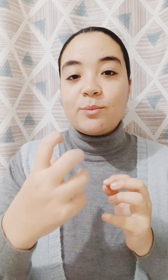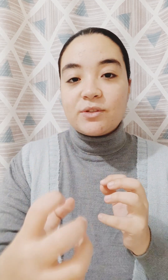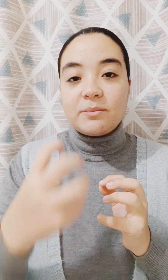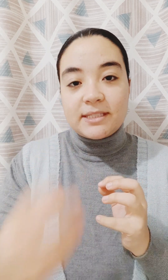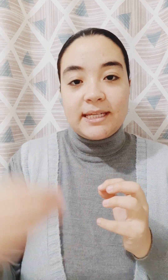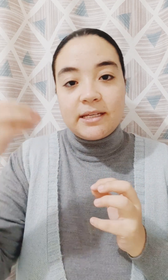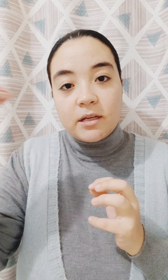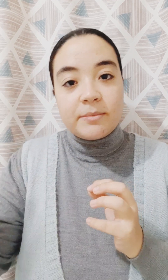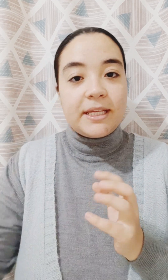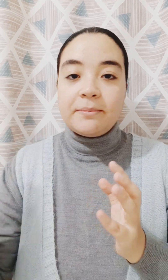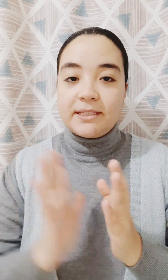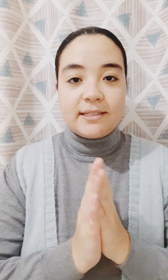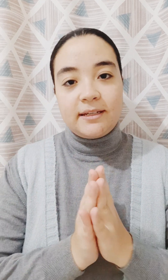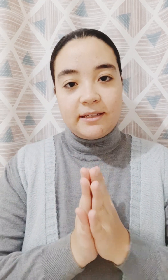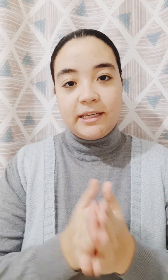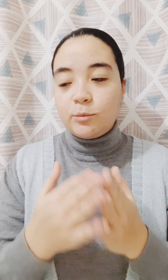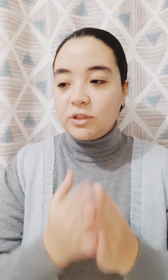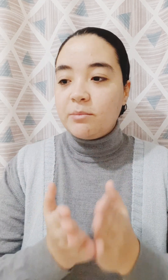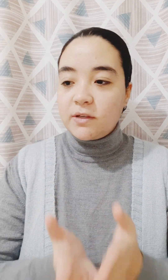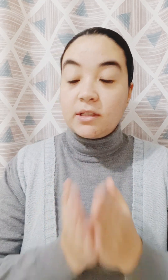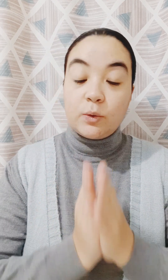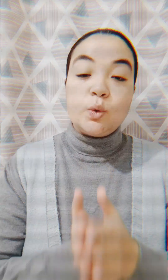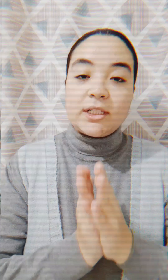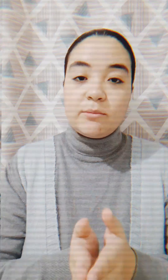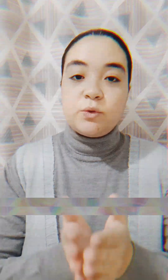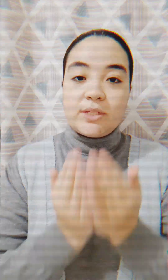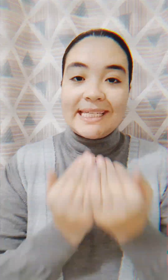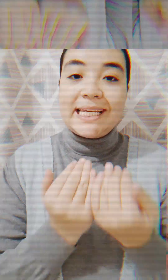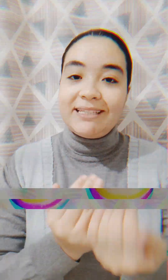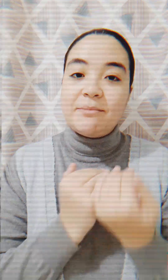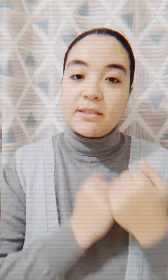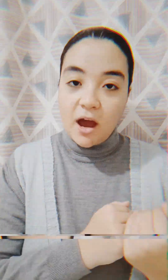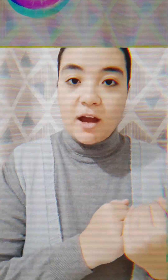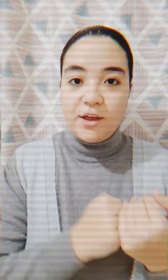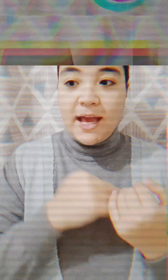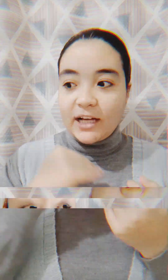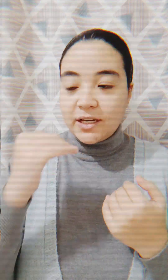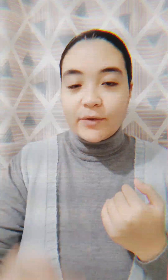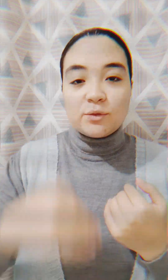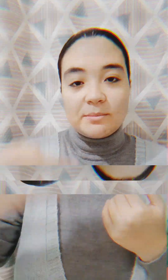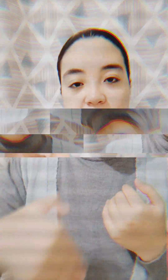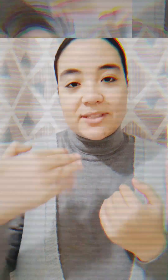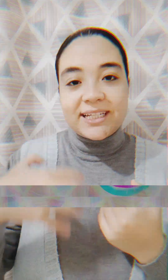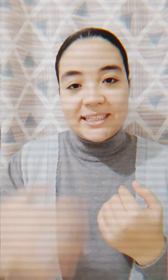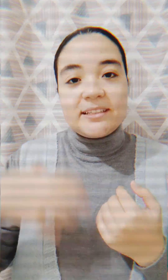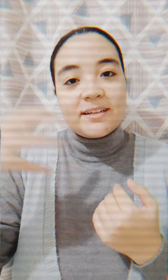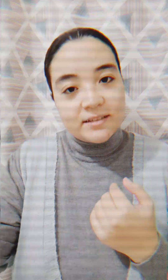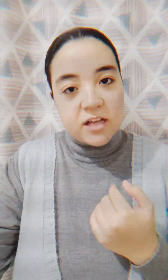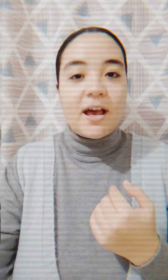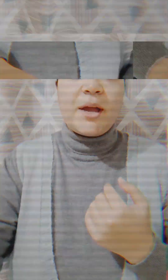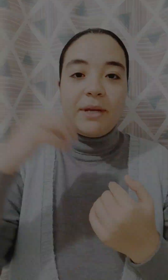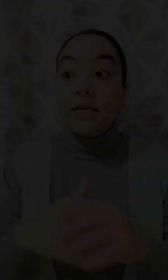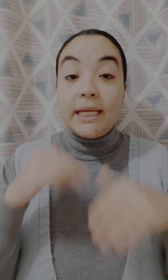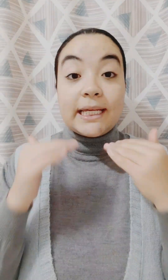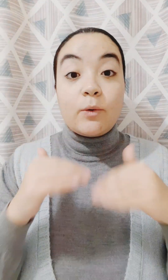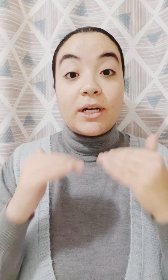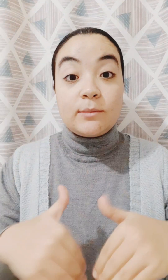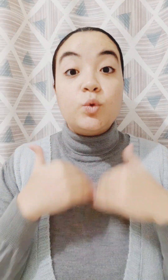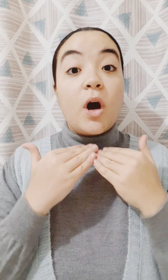وبالضبط زي البداية بتاع السنة لان بنتها البساطة لو انتم ختمتوا السنة القديمة صح هتعرفوا تبدأوا السنة جديدة اصح منها لكن لو ختمتوها